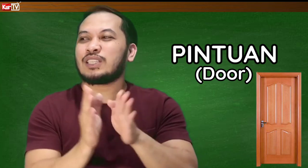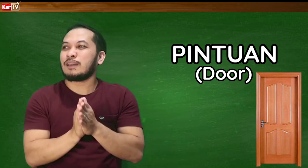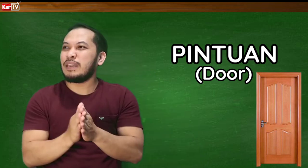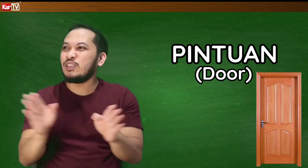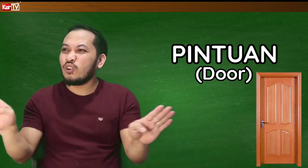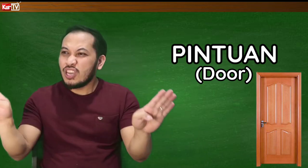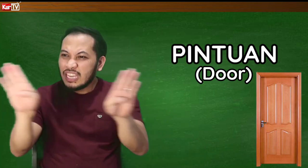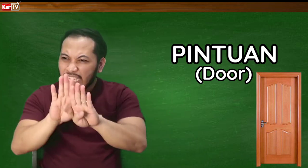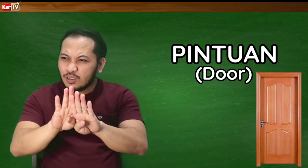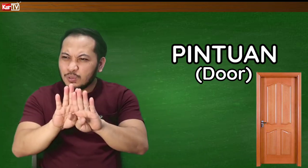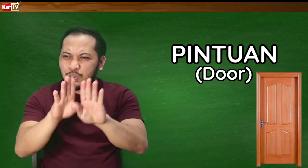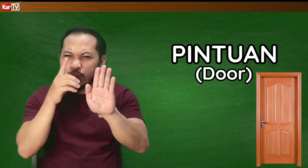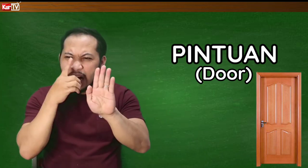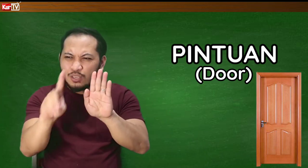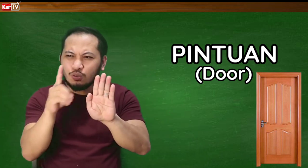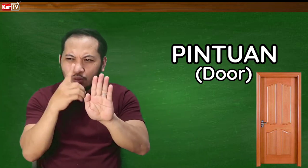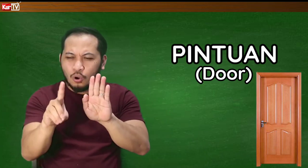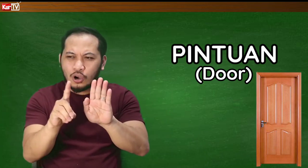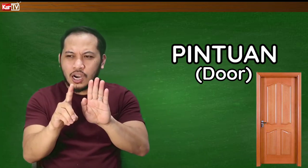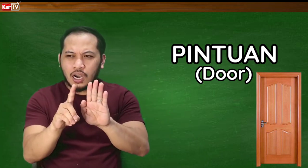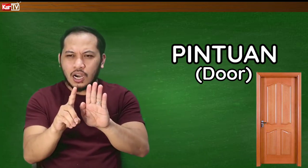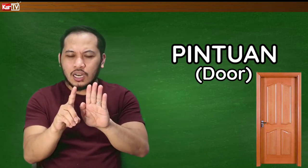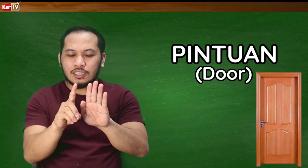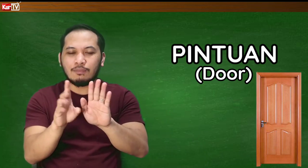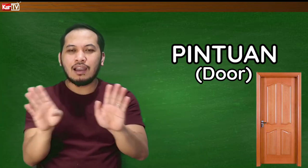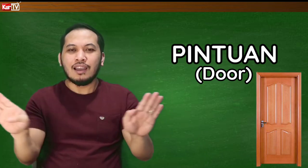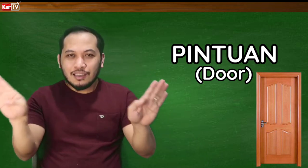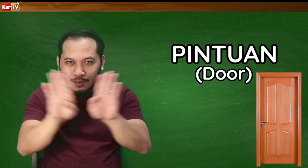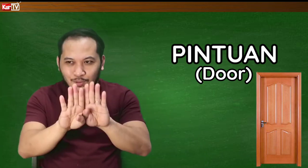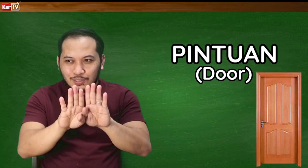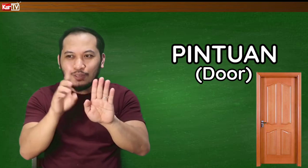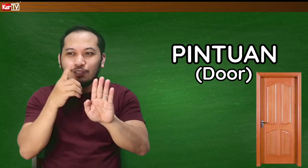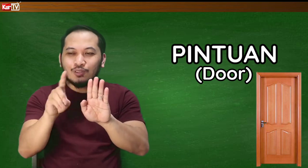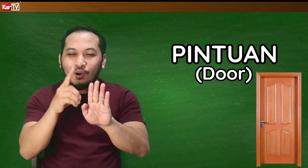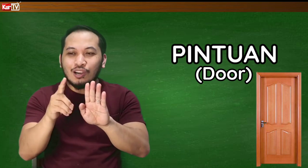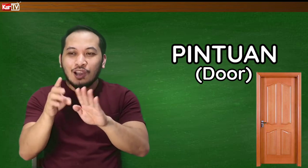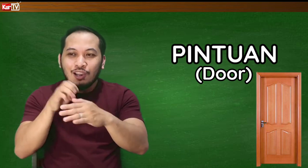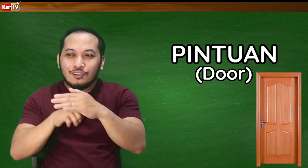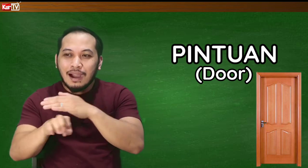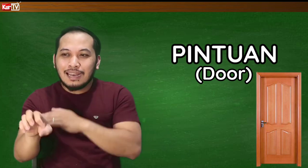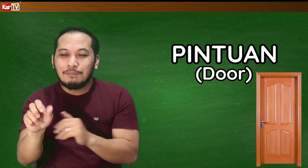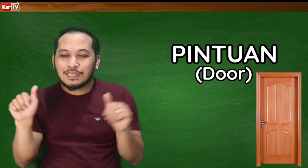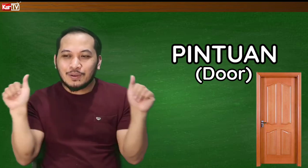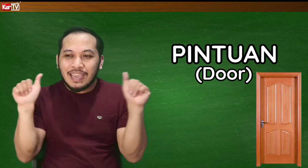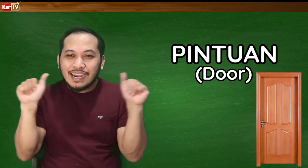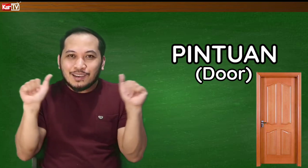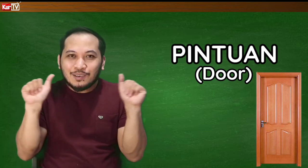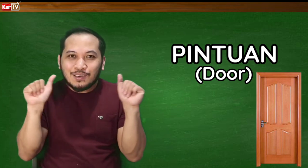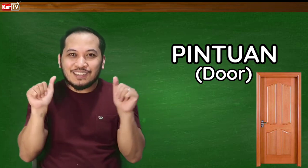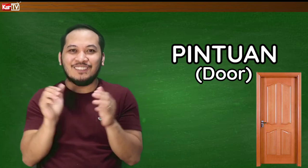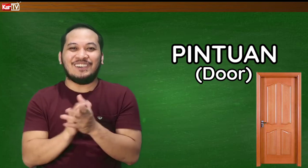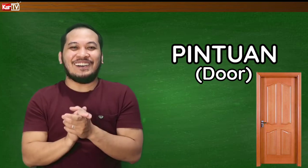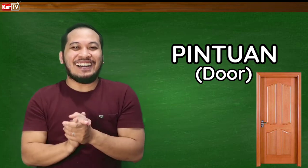Sasabihin nyo, i-close nyo nga yung door. Diba? Close nyo yung door. Lumalabas yung aircon. What?